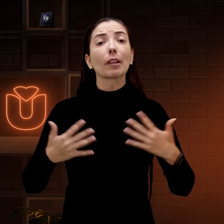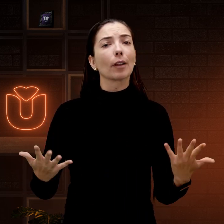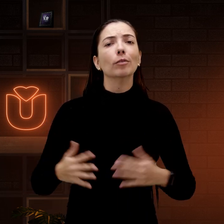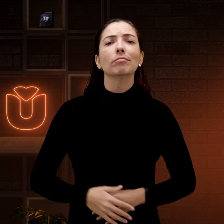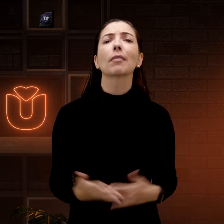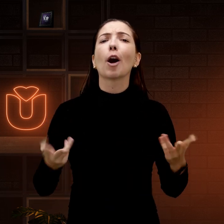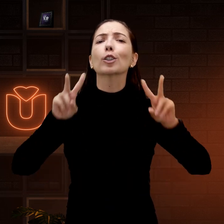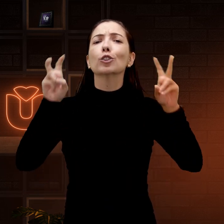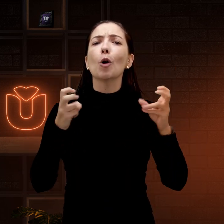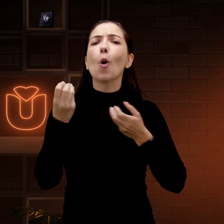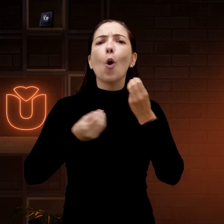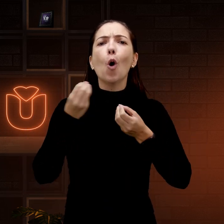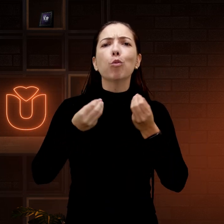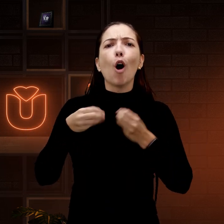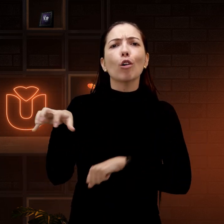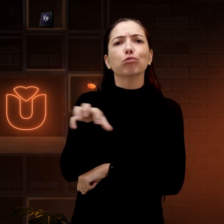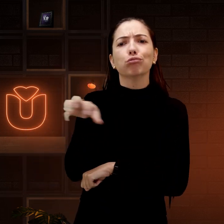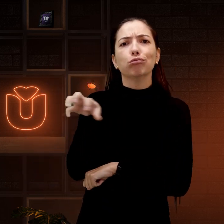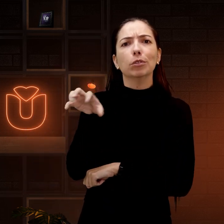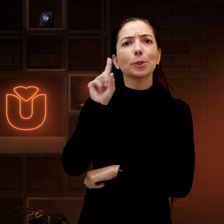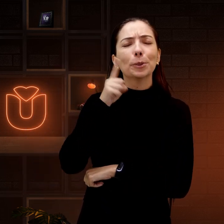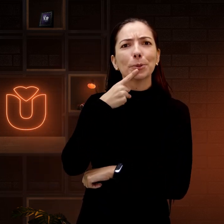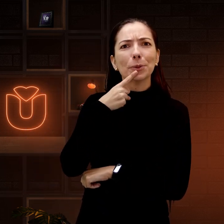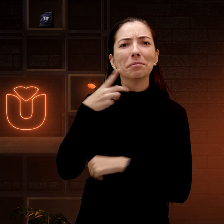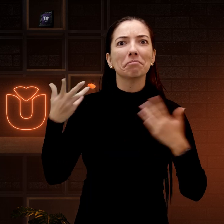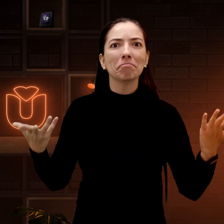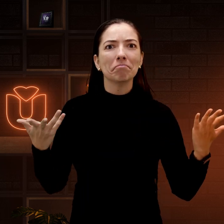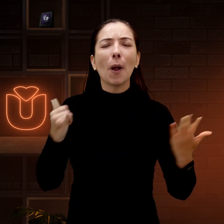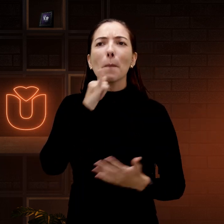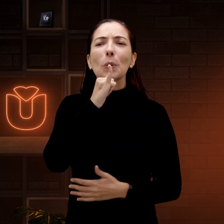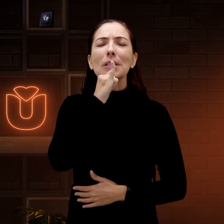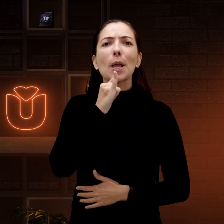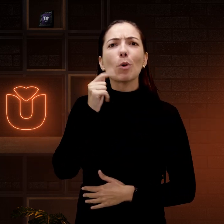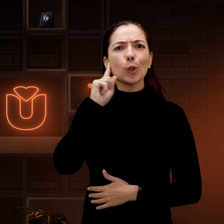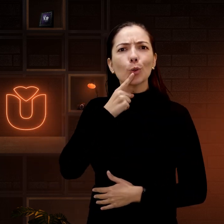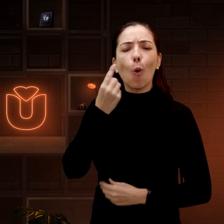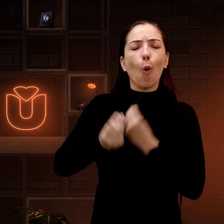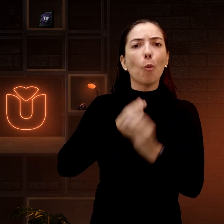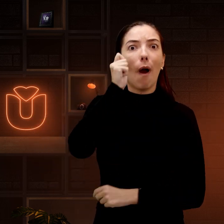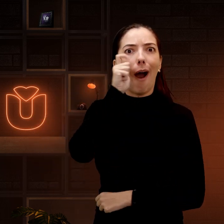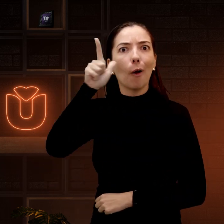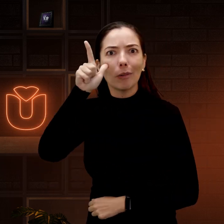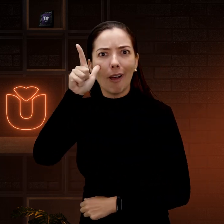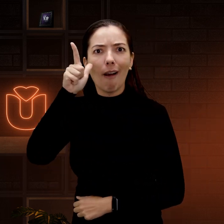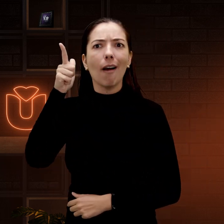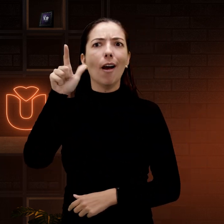Então, como será que funciona o despertador para um surdo? Por exemplo, como é que o surdo faz para acordar?